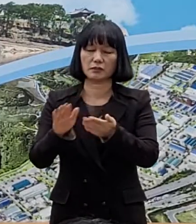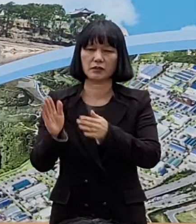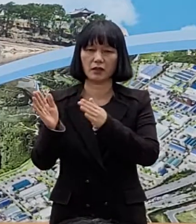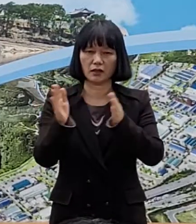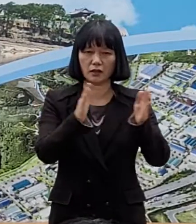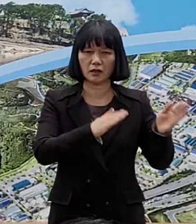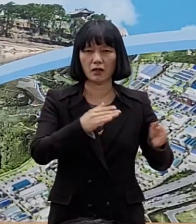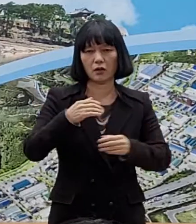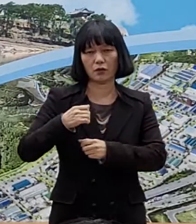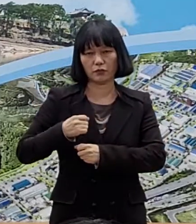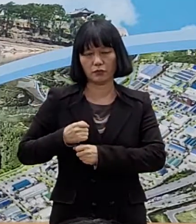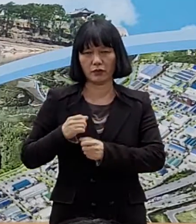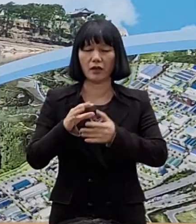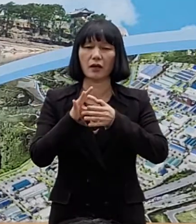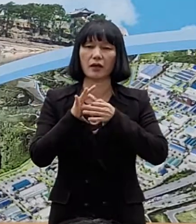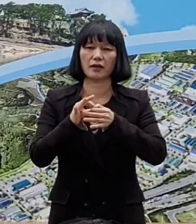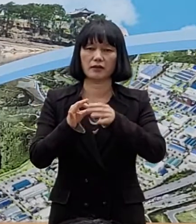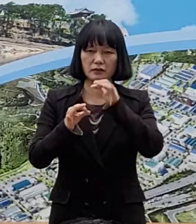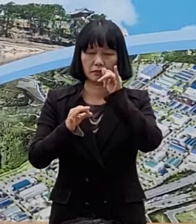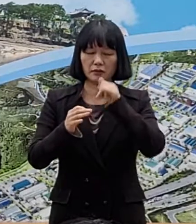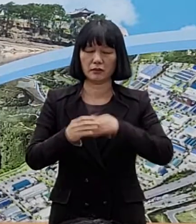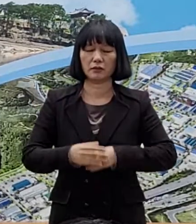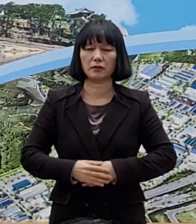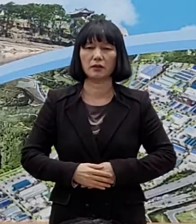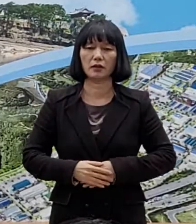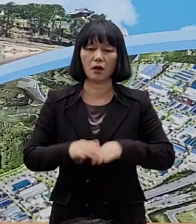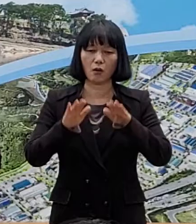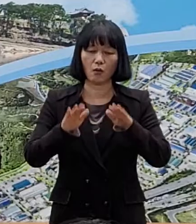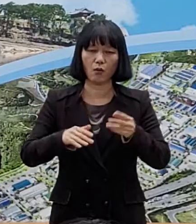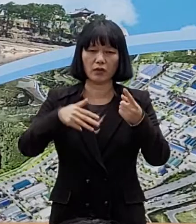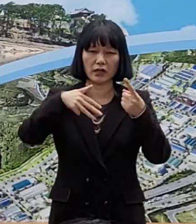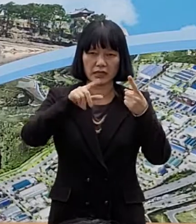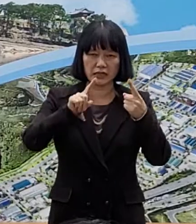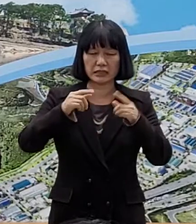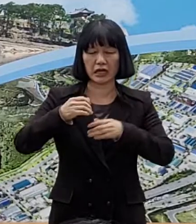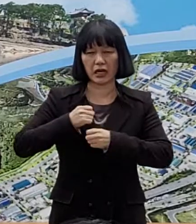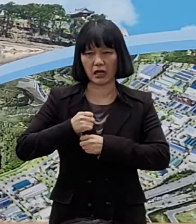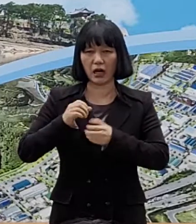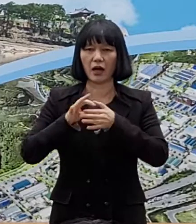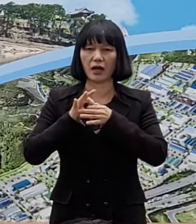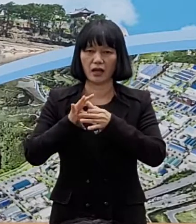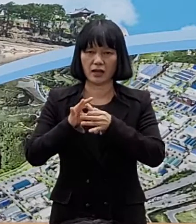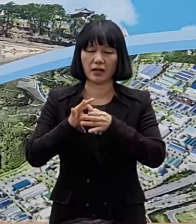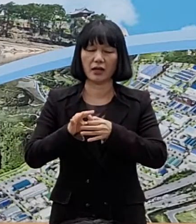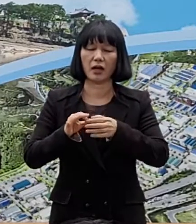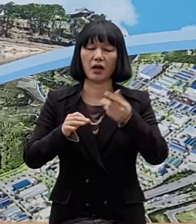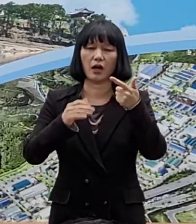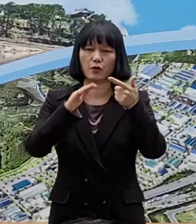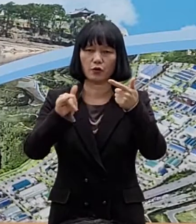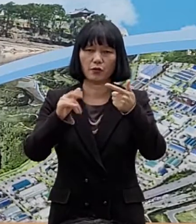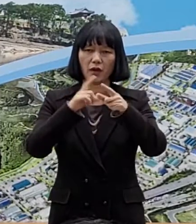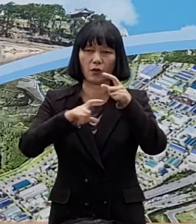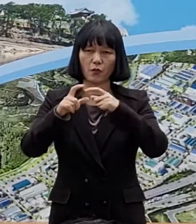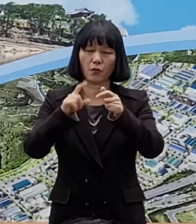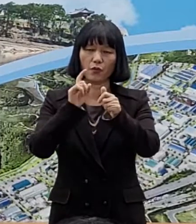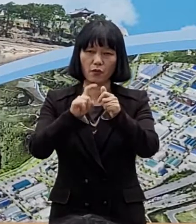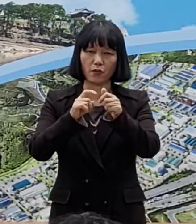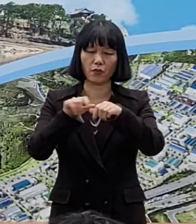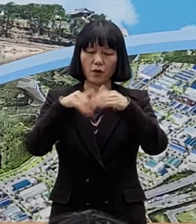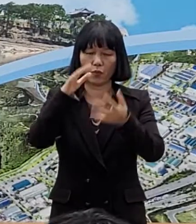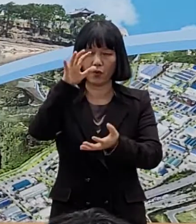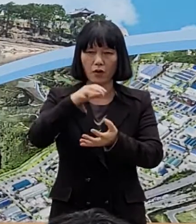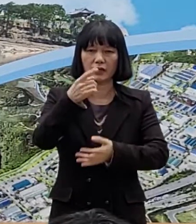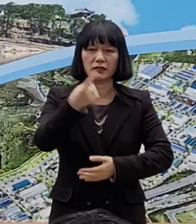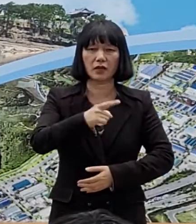다음은 군부대 관련입니다. 오늘 1차 군부대 관련 6명의 추가 발생으로 확진자는